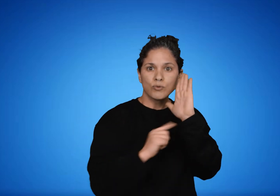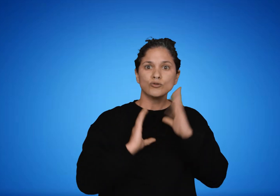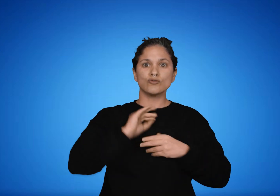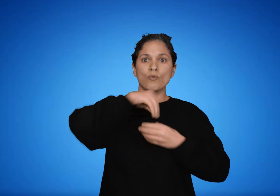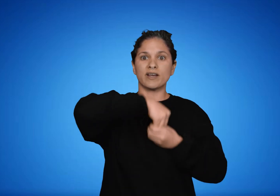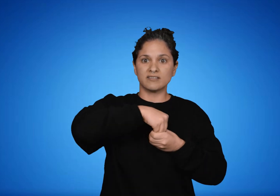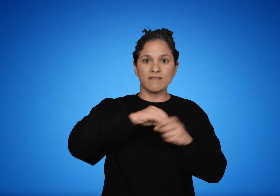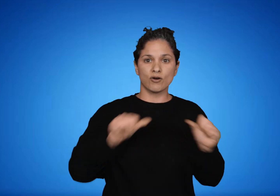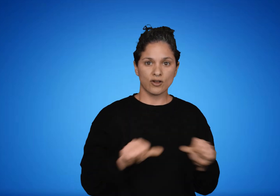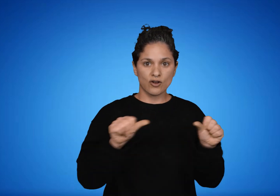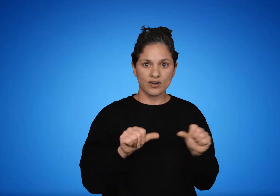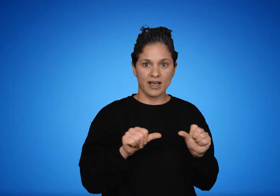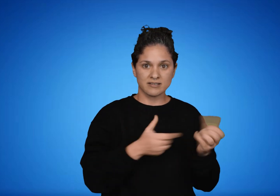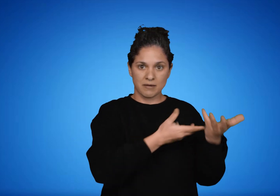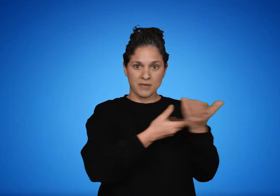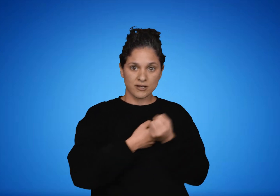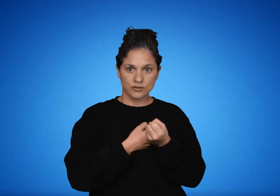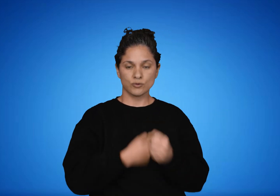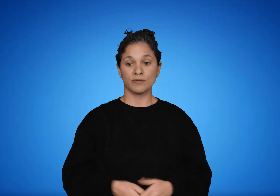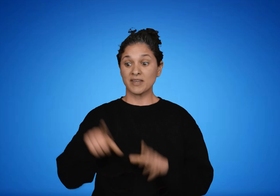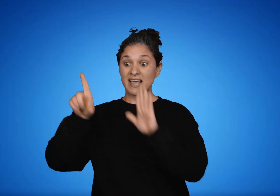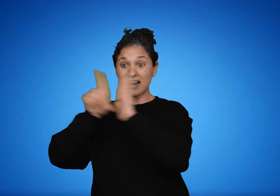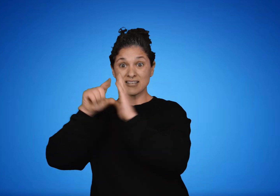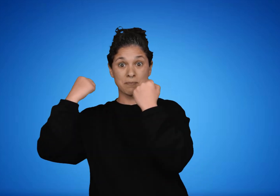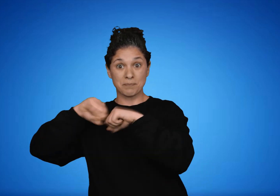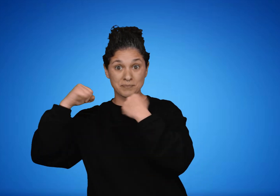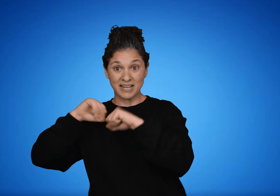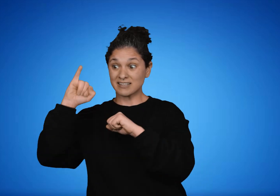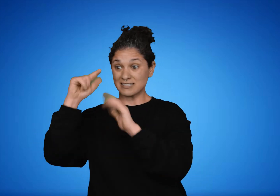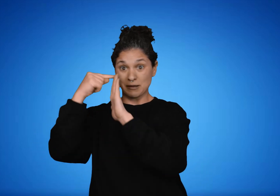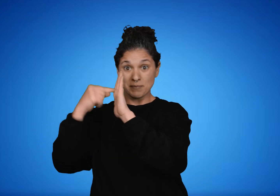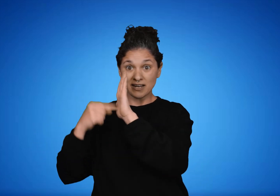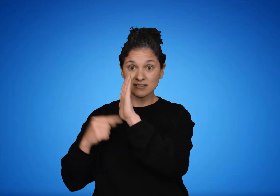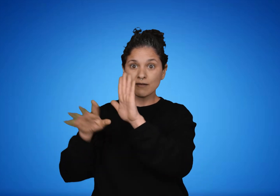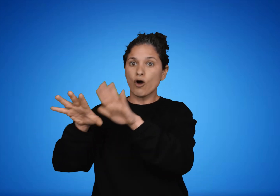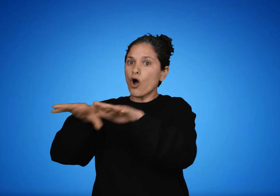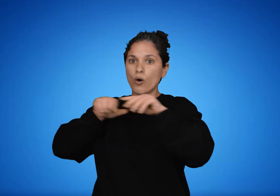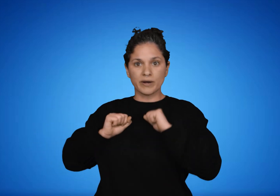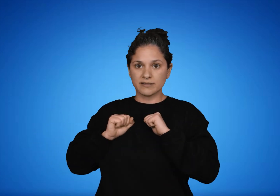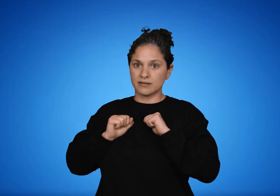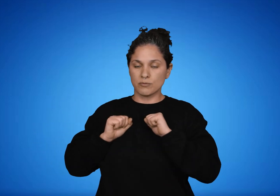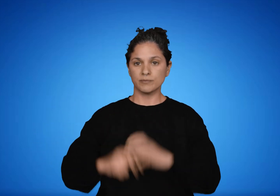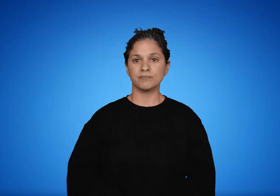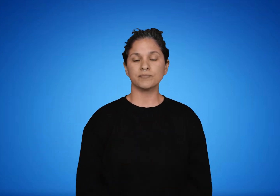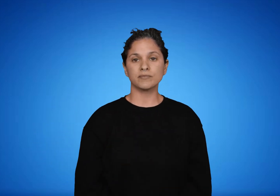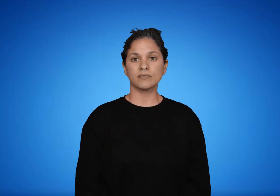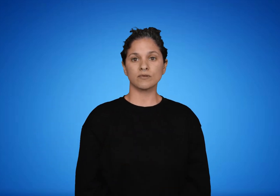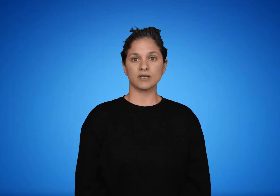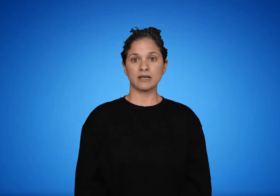Son principios objetivos de la acción. Leyes prácticas son principios objetivos de la acción o imperativos, es